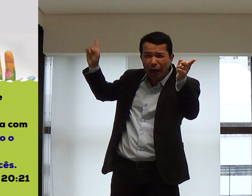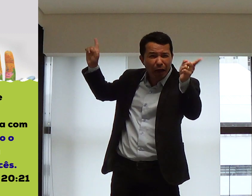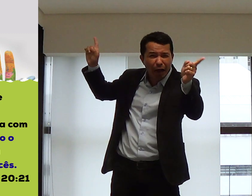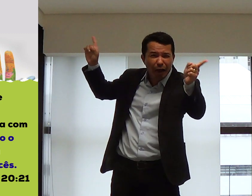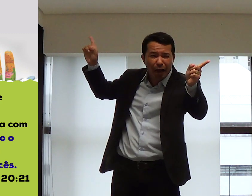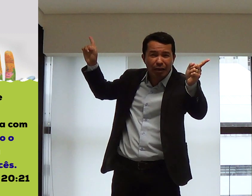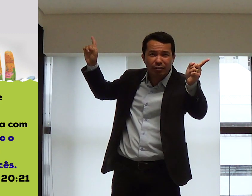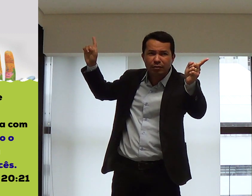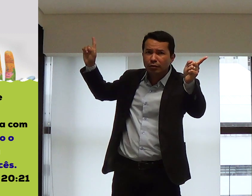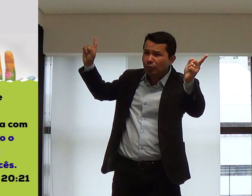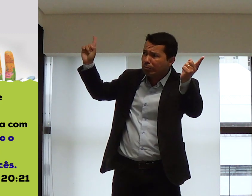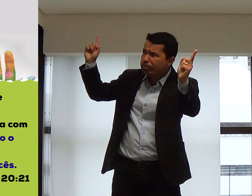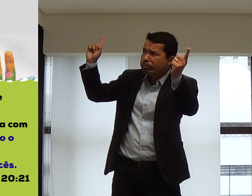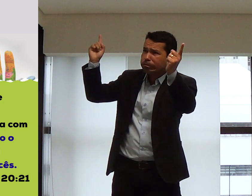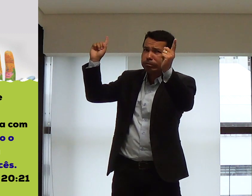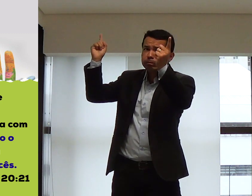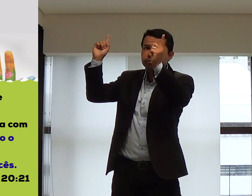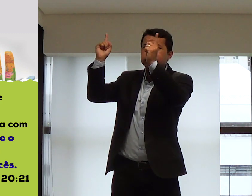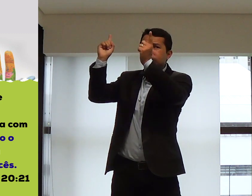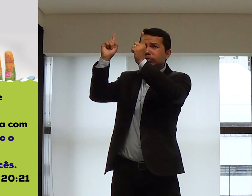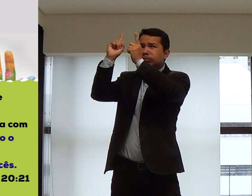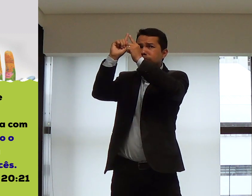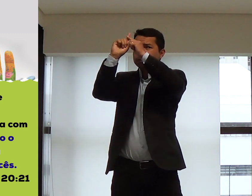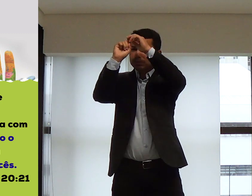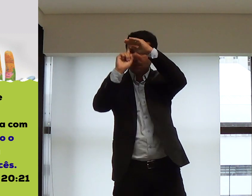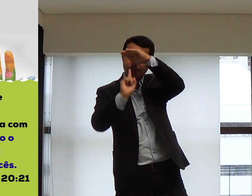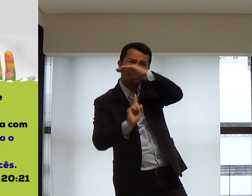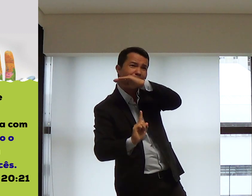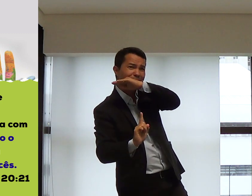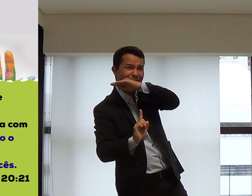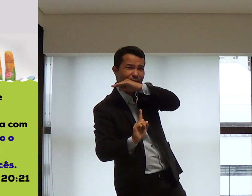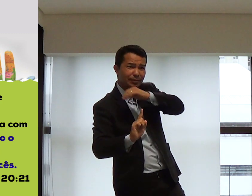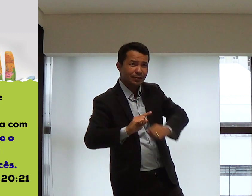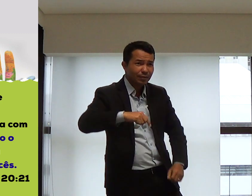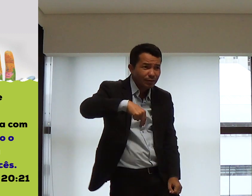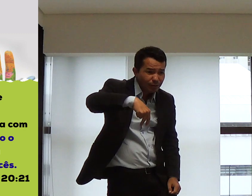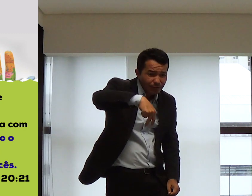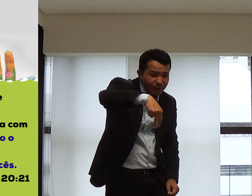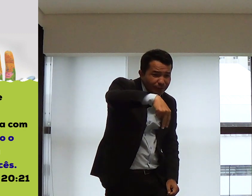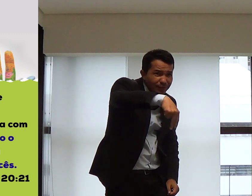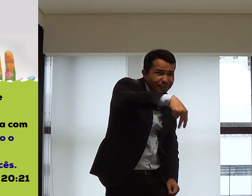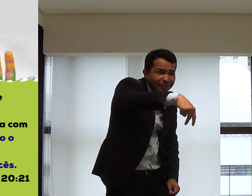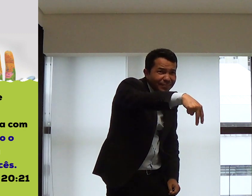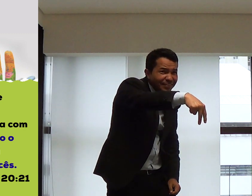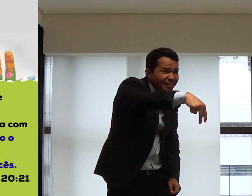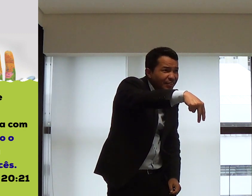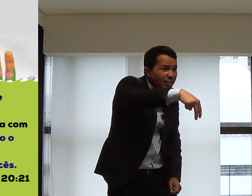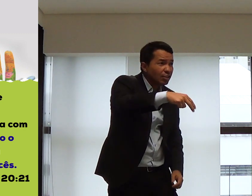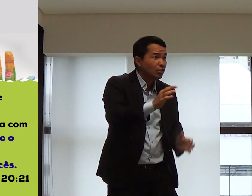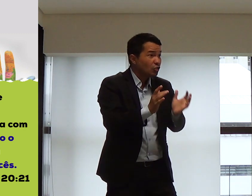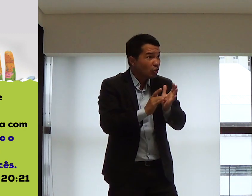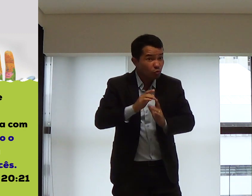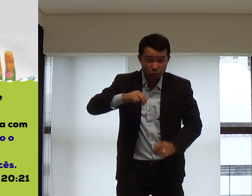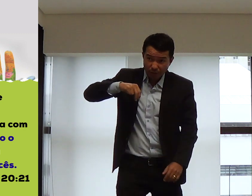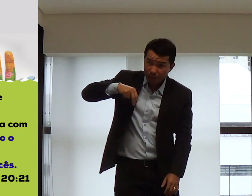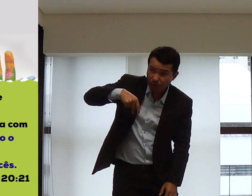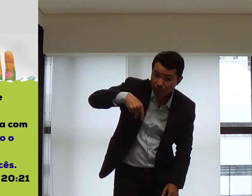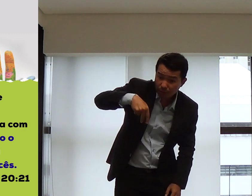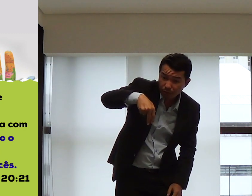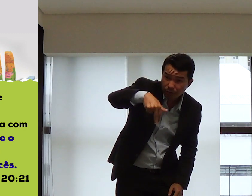olham aquela imensidão, né? A sua plenitude. Jesus